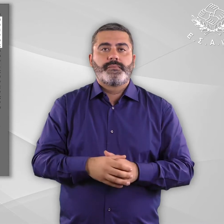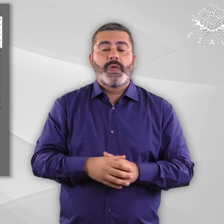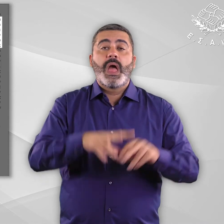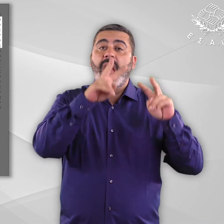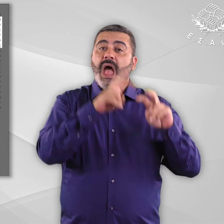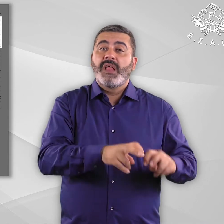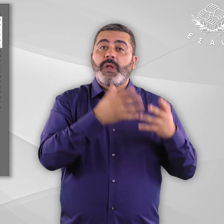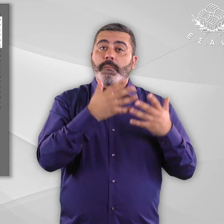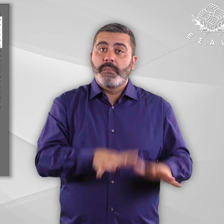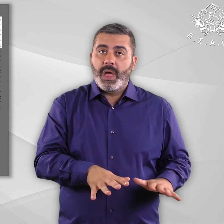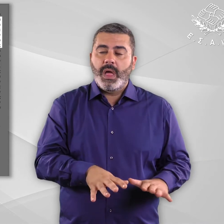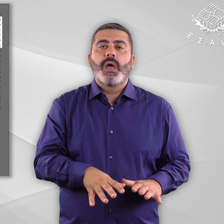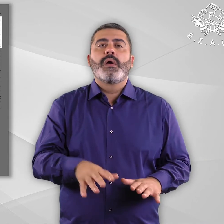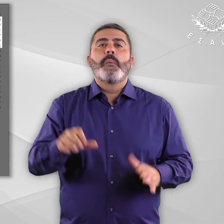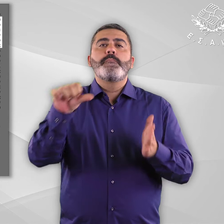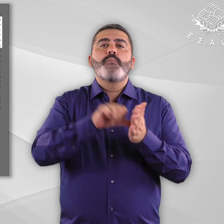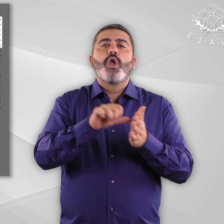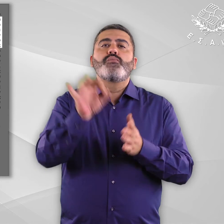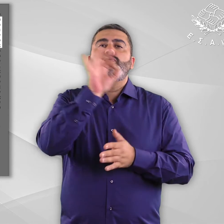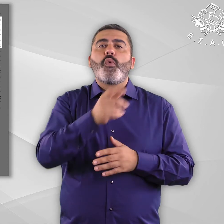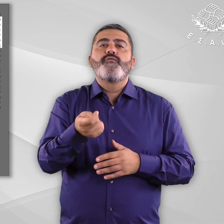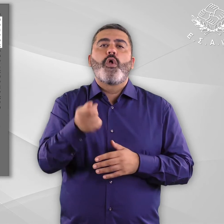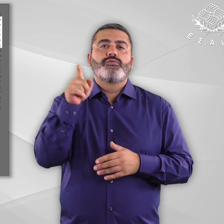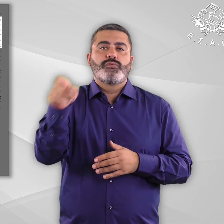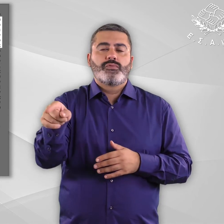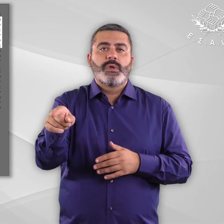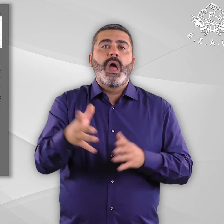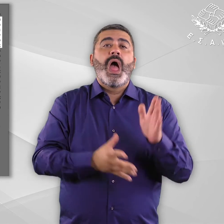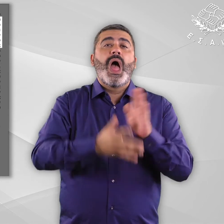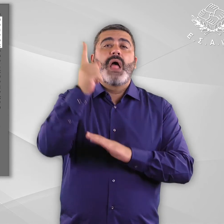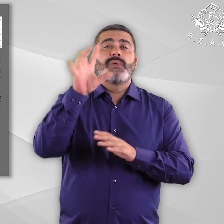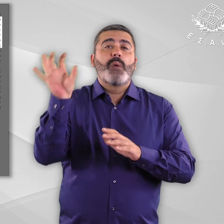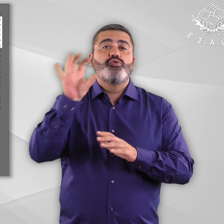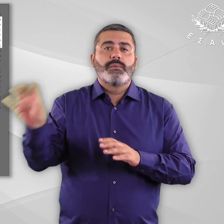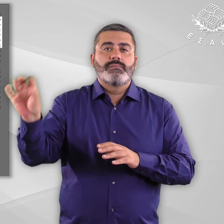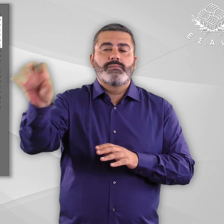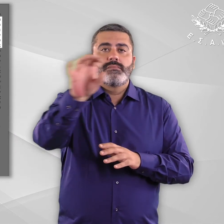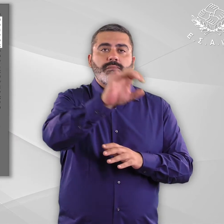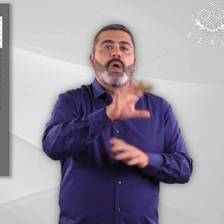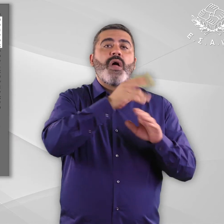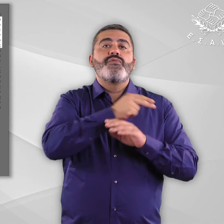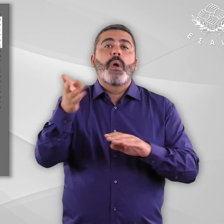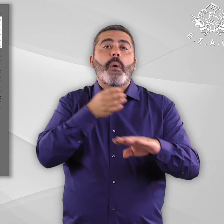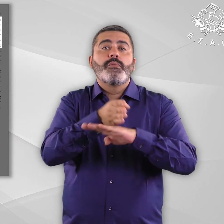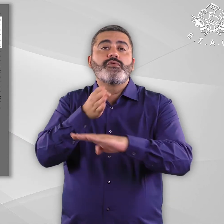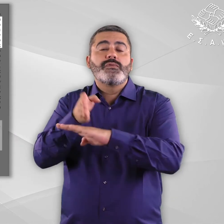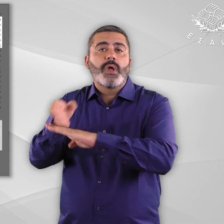μουσεία της πόλης του Βόλου, παρένθεση συνολικά έντεκα μουσεία, κλείνει η παρένθεση για την προσβασιμότητά του στα άτομα με αναπηρία, βλέπε